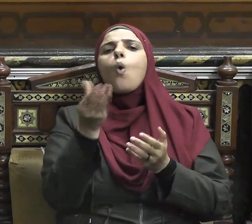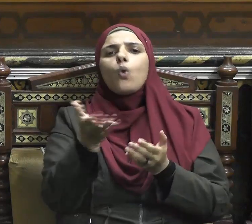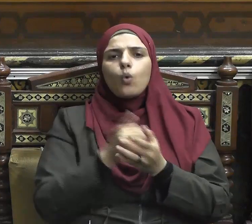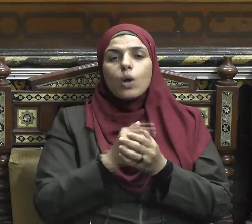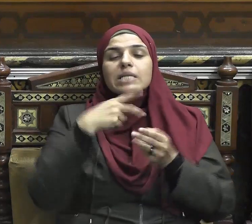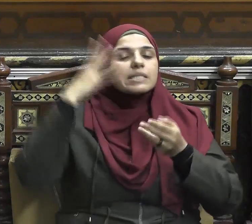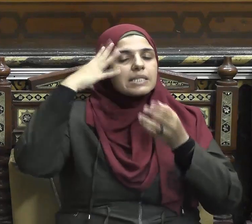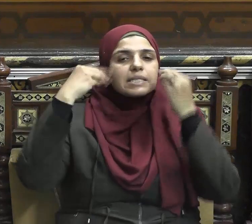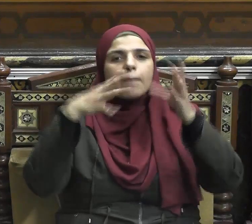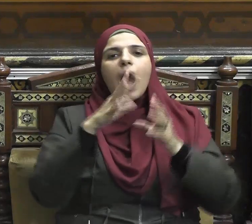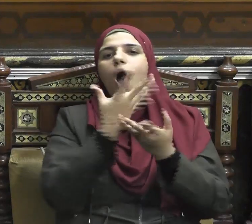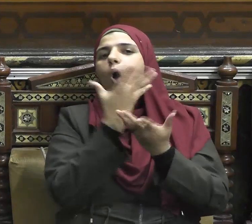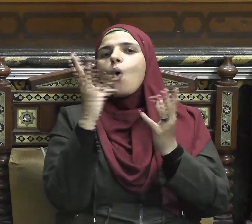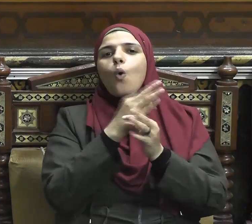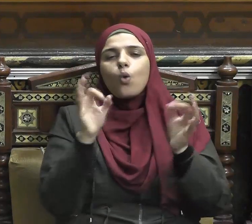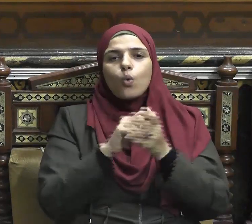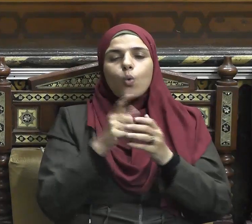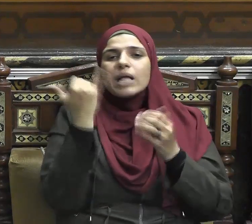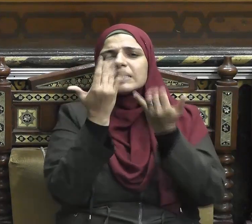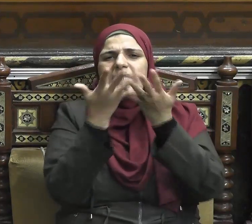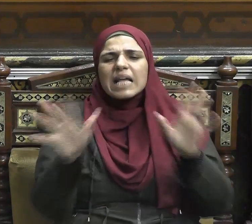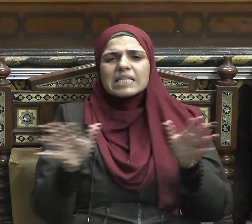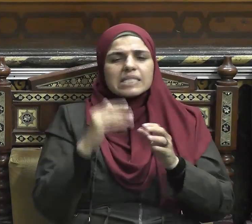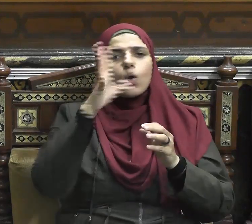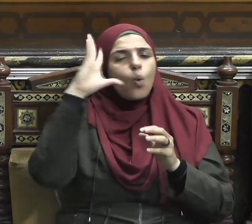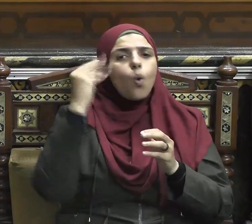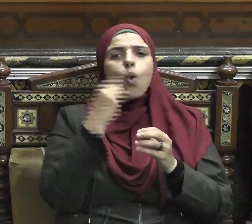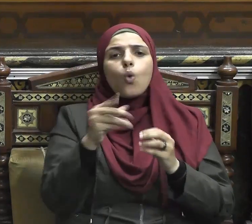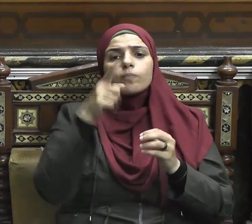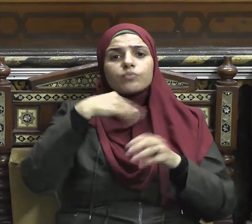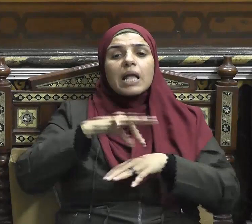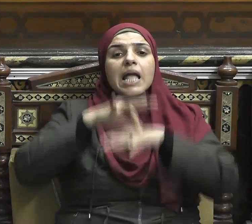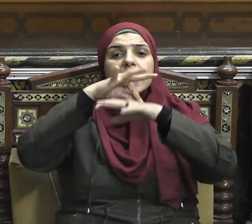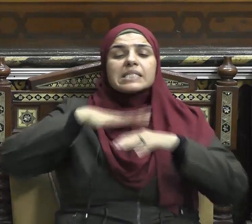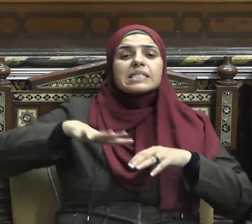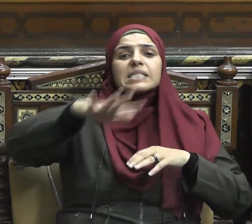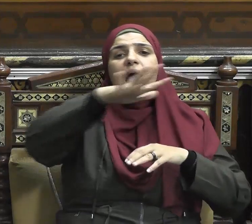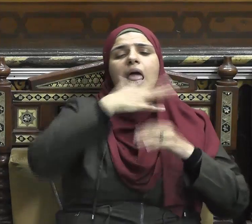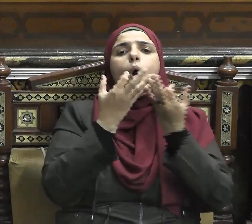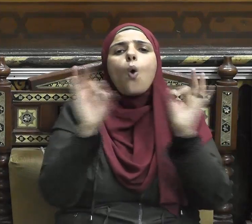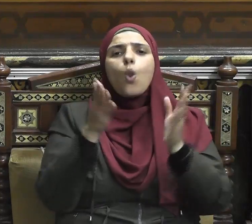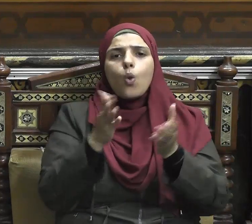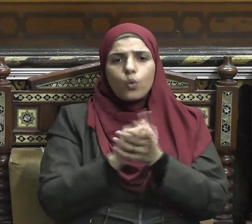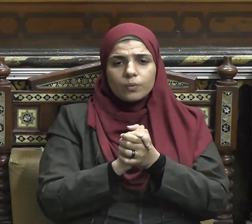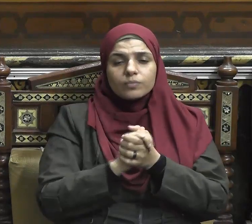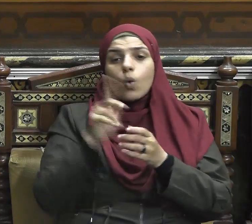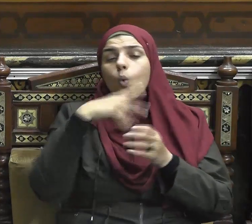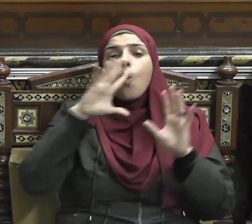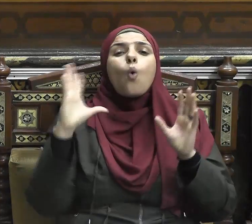والسماحة والرحمة والسعة والمرونة رسالة